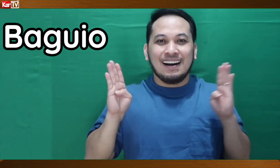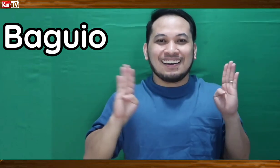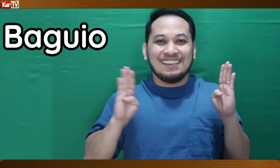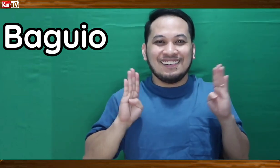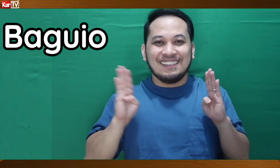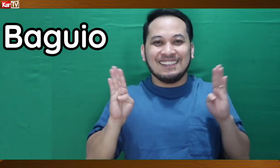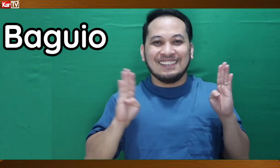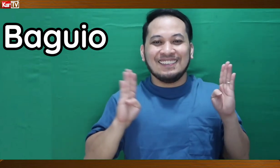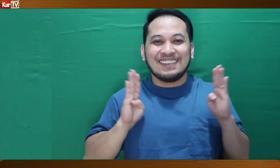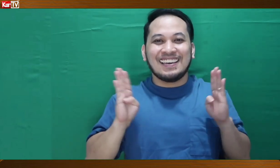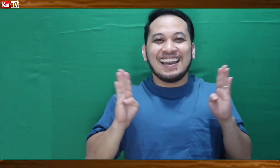Baguio. Okay.